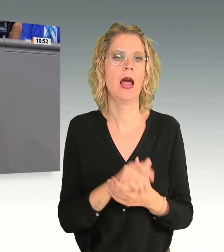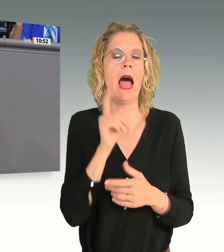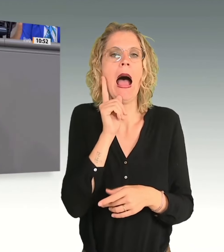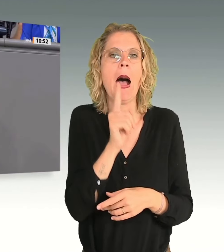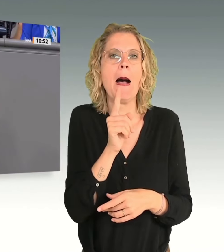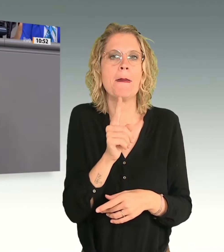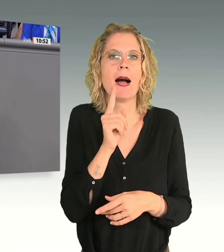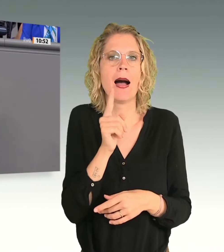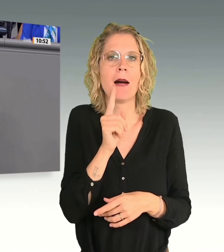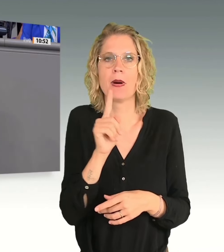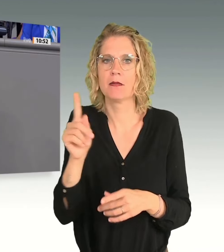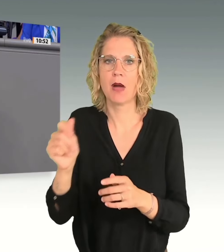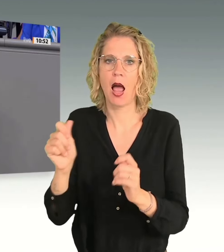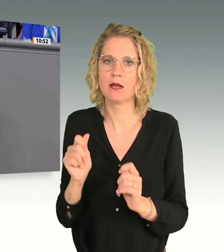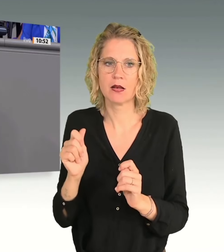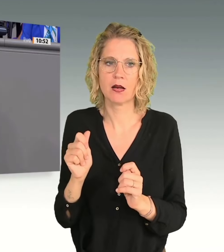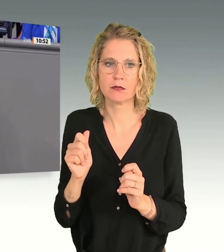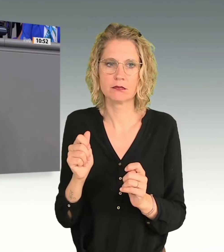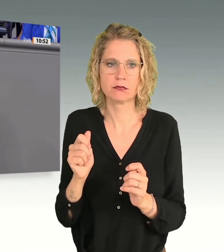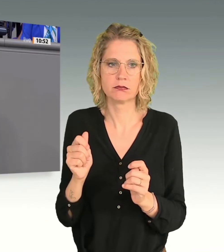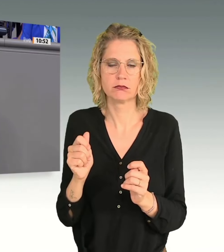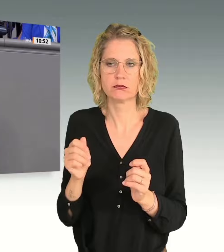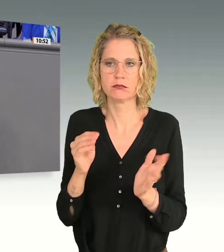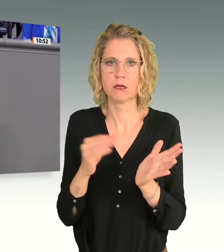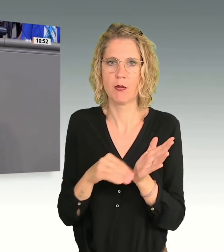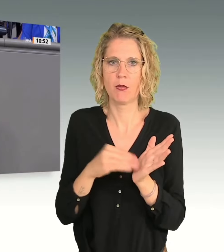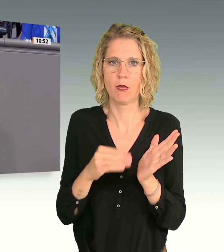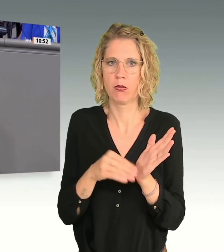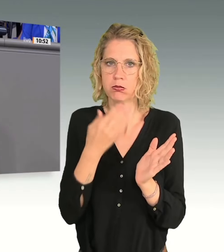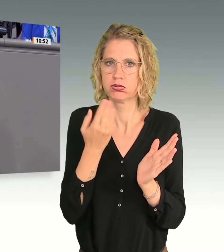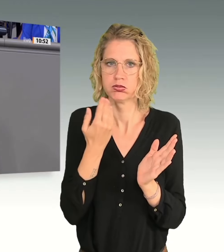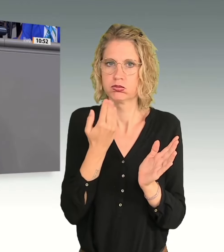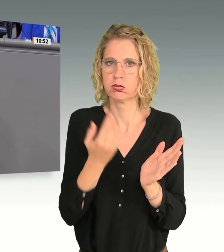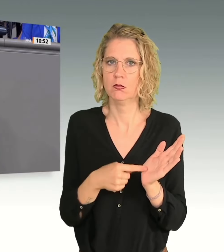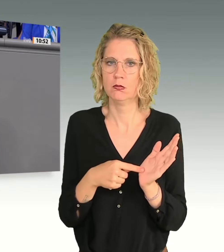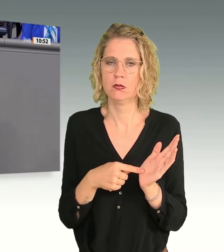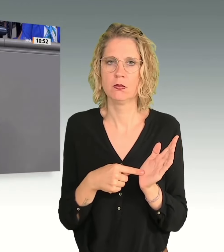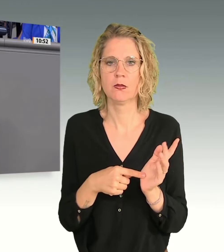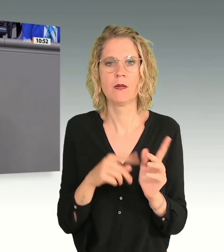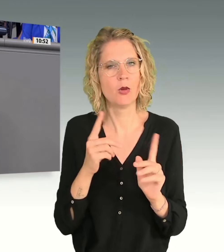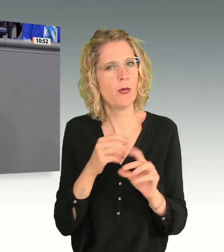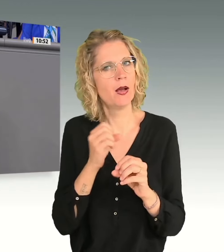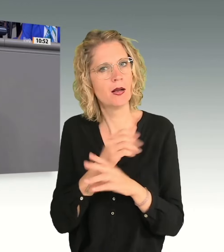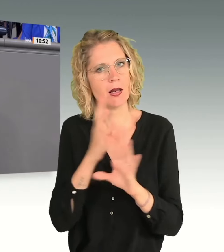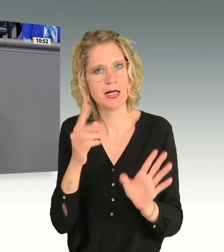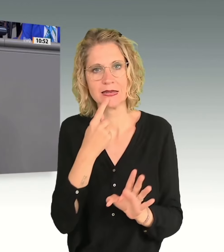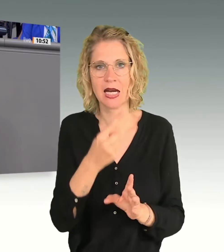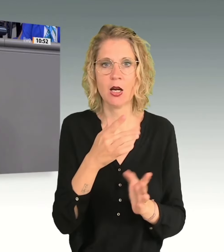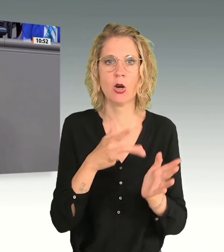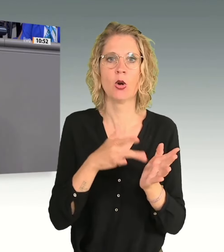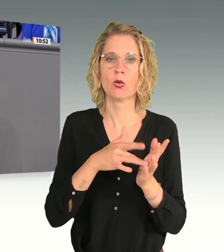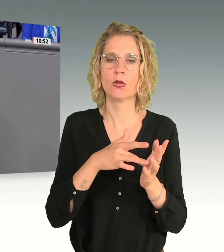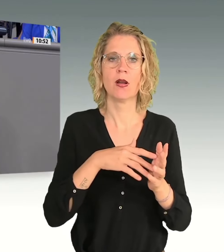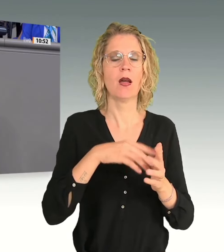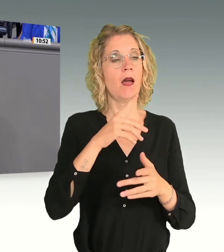das steht in Ihrem Antrag nicht drin, und das muss schon noch mal erwähnt werden. Denn Gewalt an Frauen und